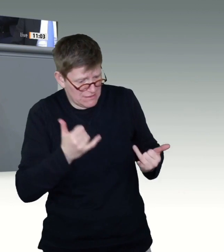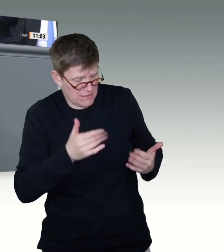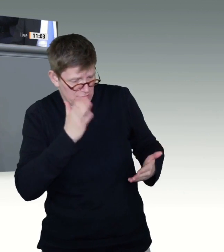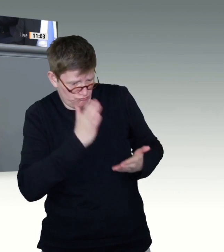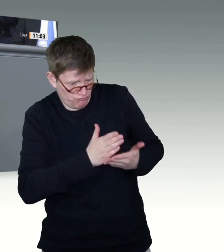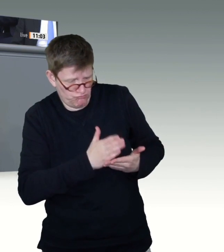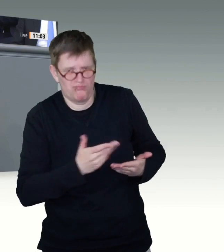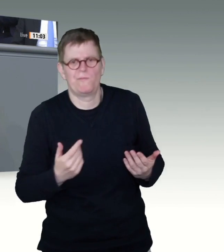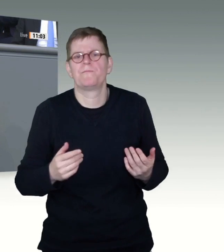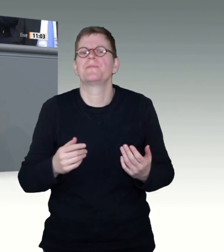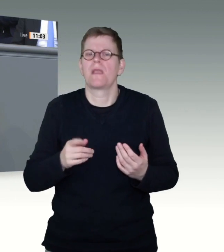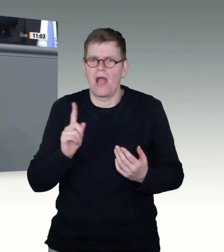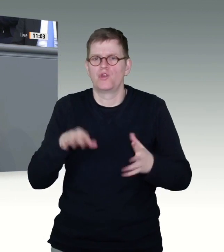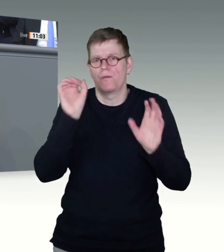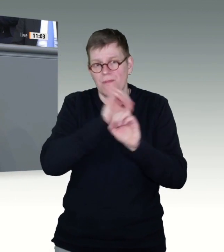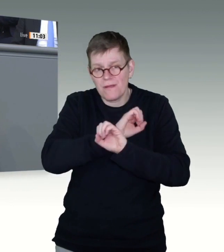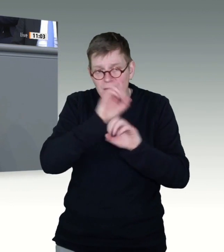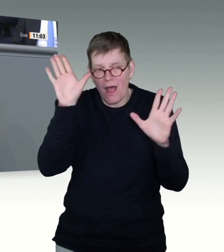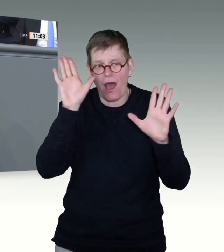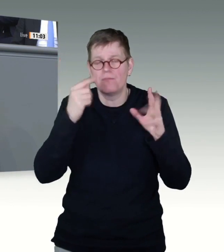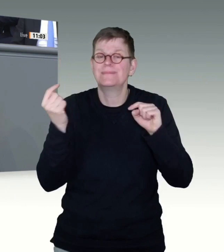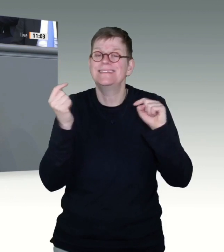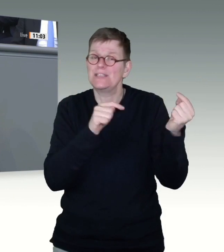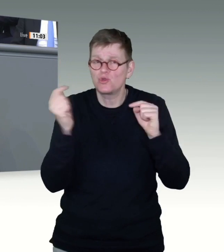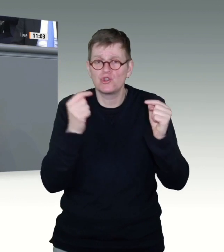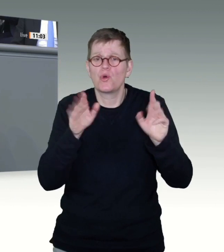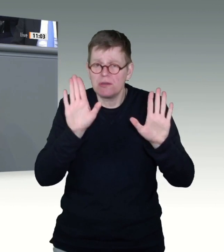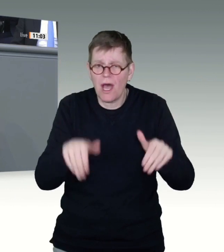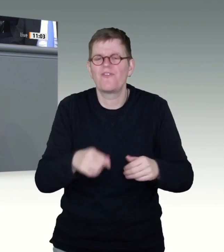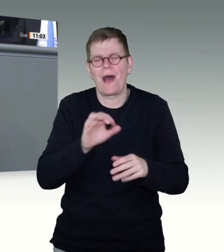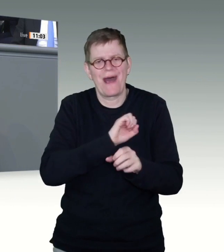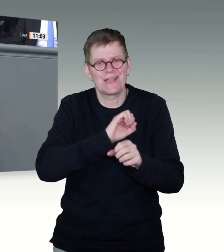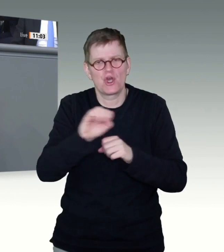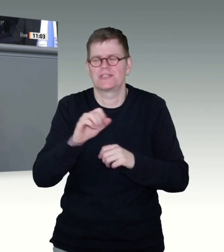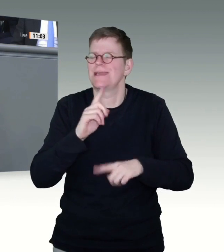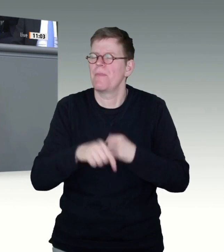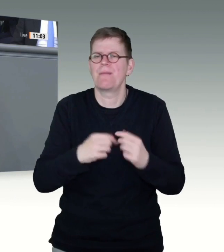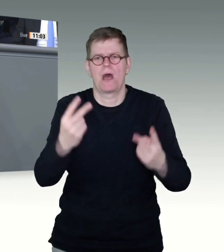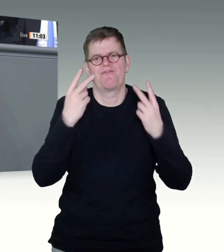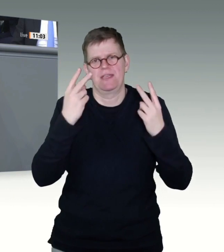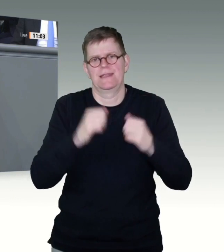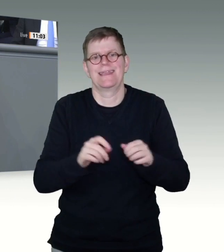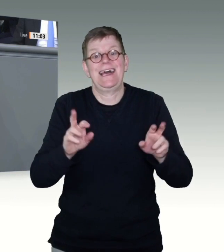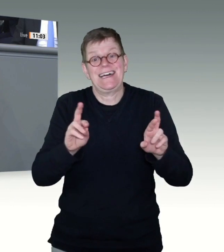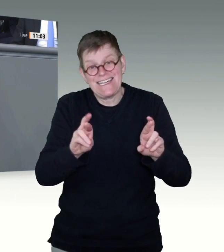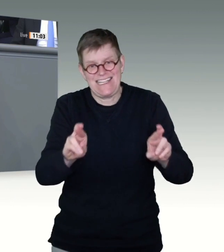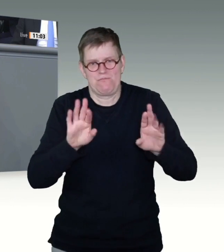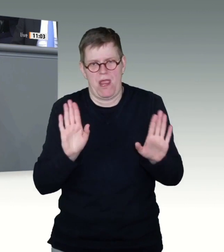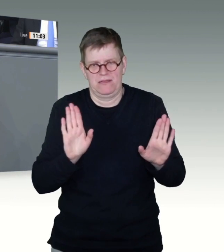klar im Dissens, wo es sein muss. Aber immer mit der Achtung gegenüber denjenigen, die im Hintergrund jeden Tag für uns